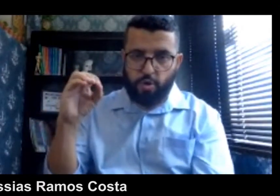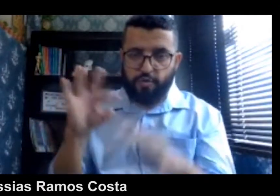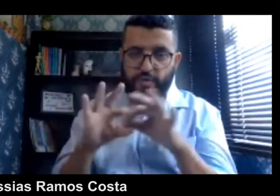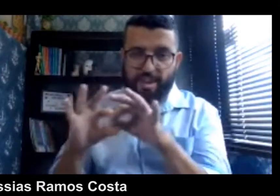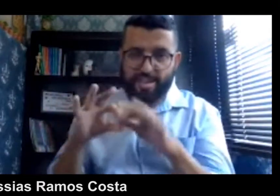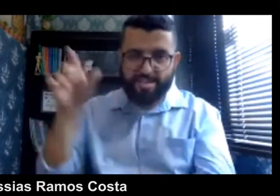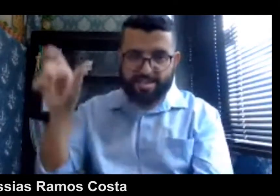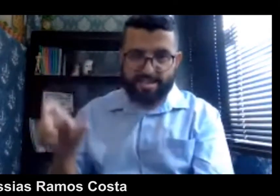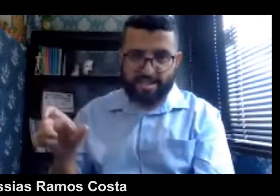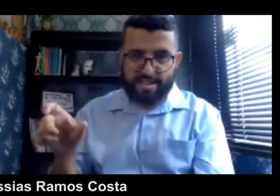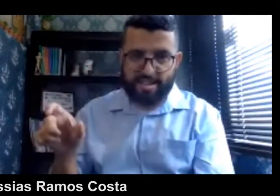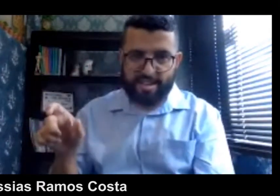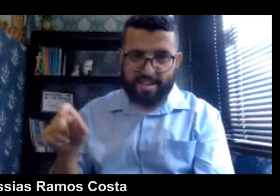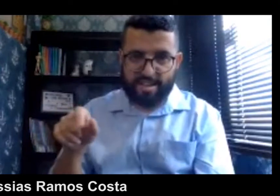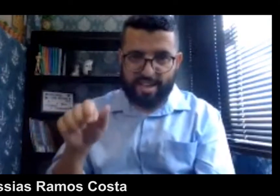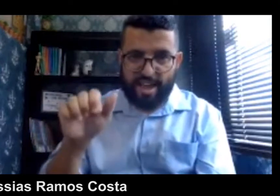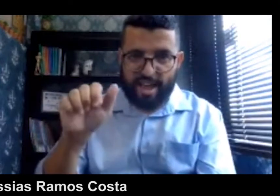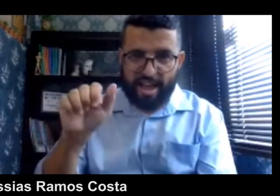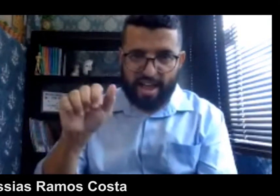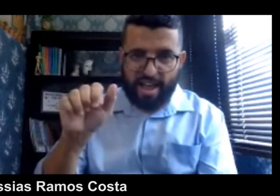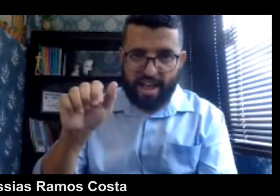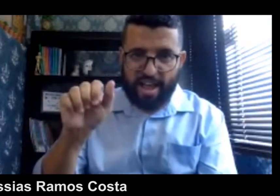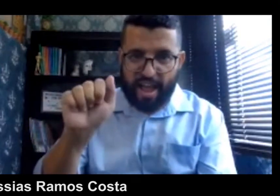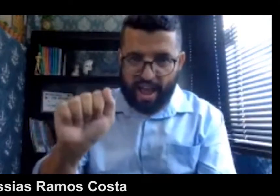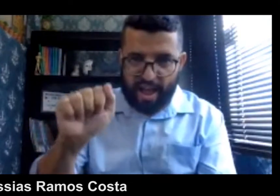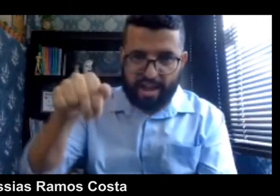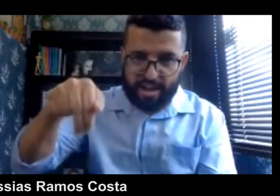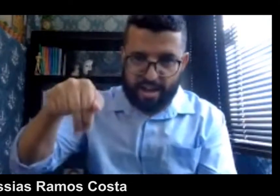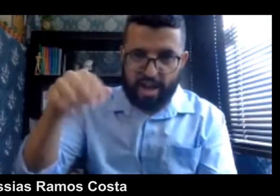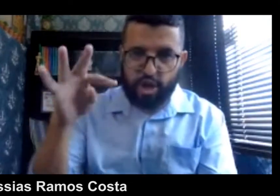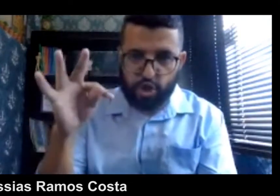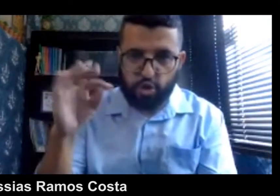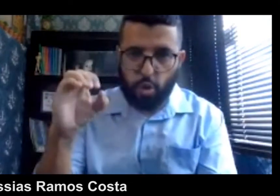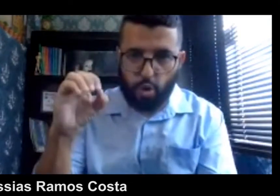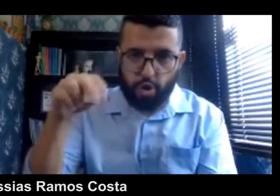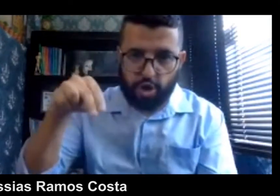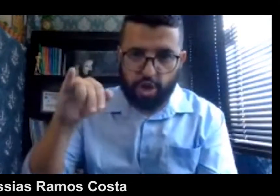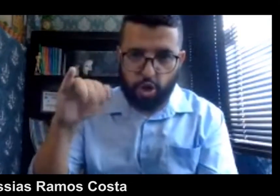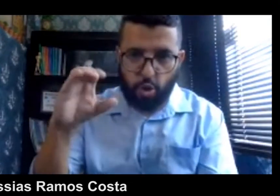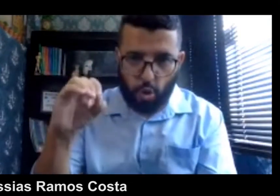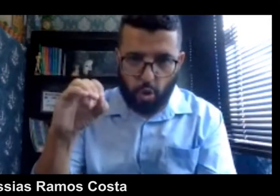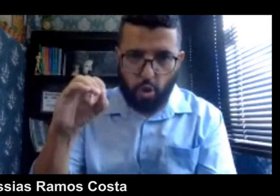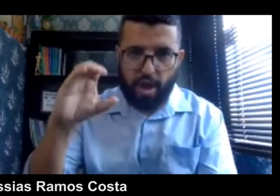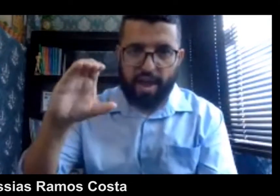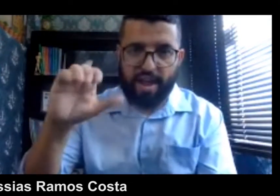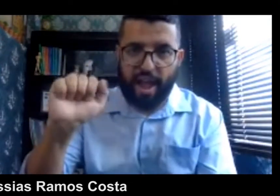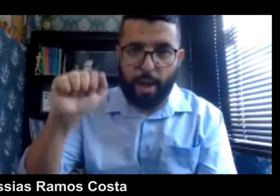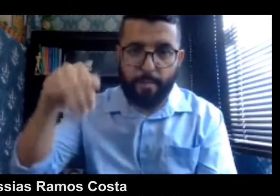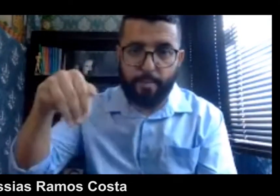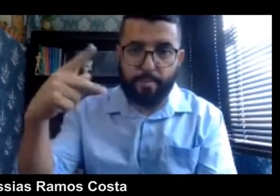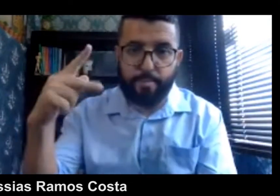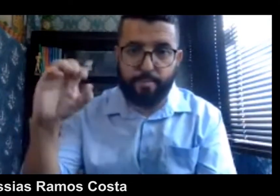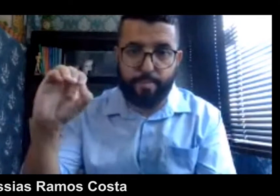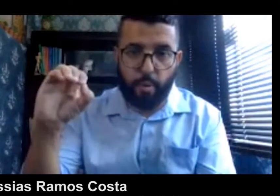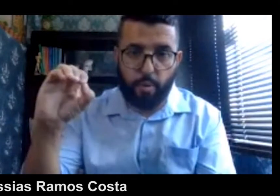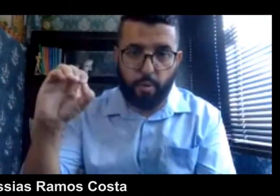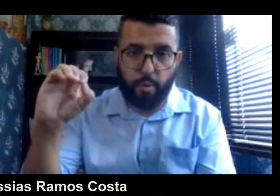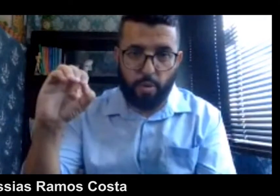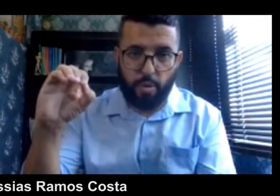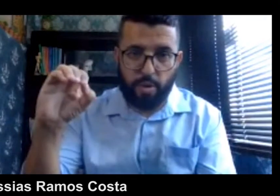Ele trabalha na Feneis, ele é da Feneis, isso o professor Antônio Campos,